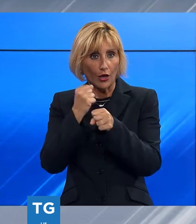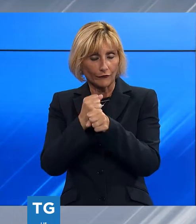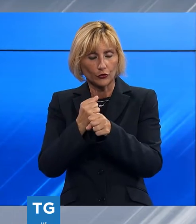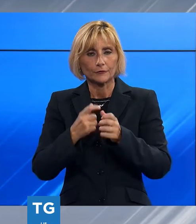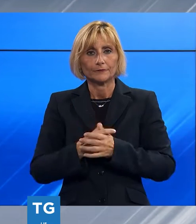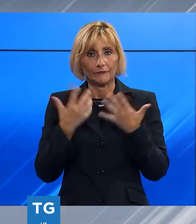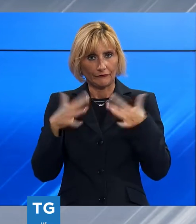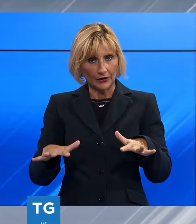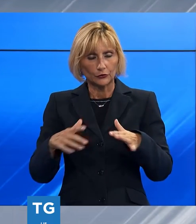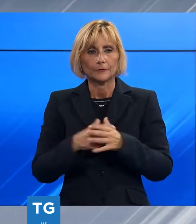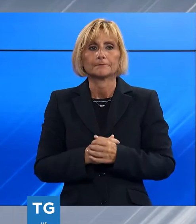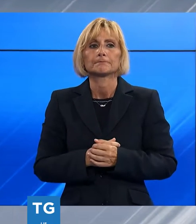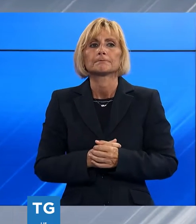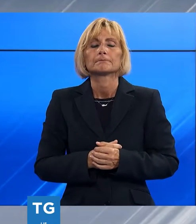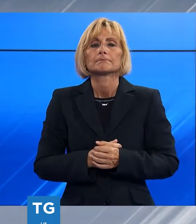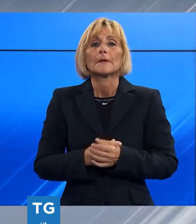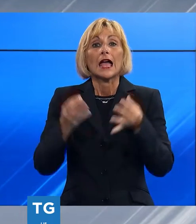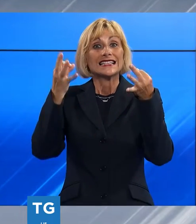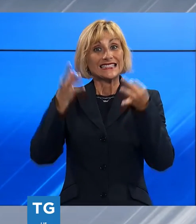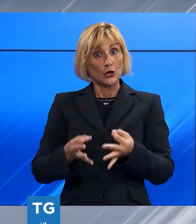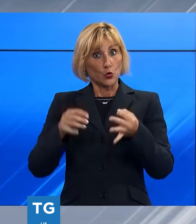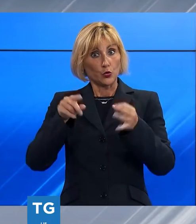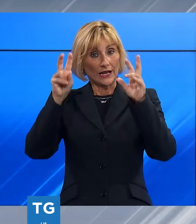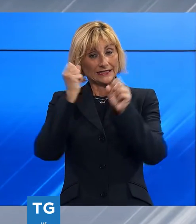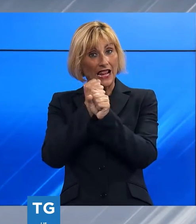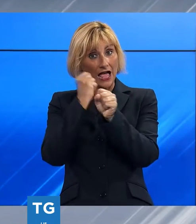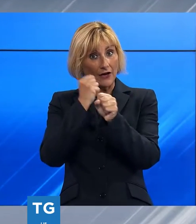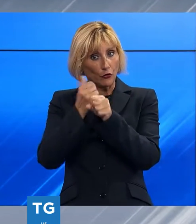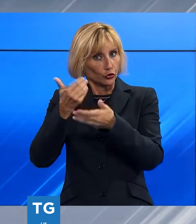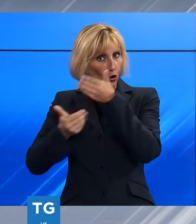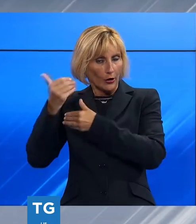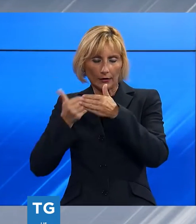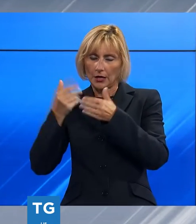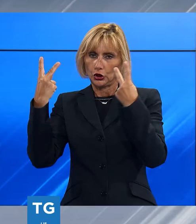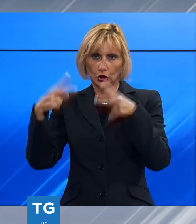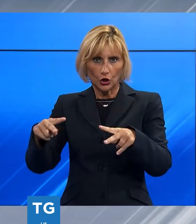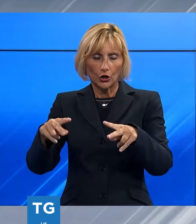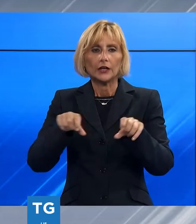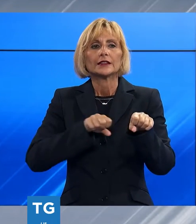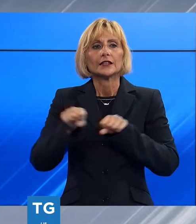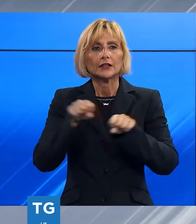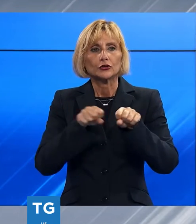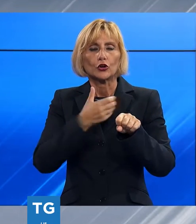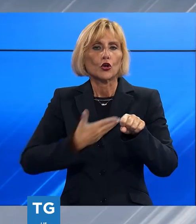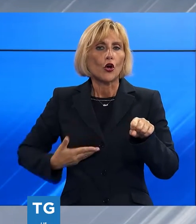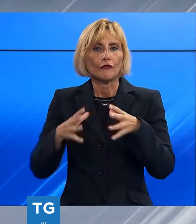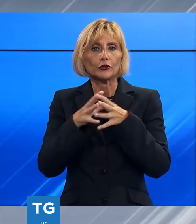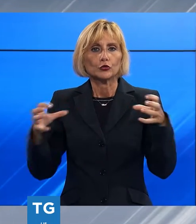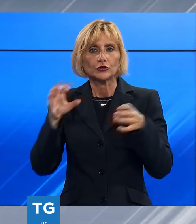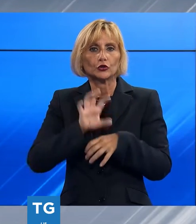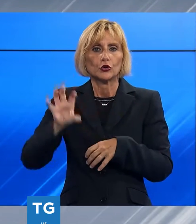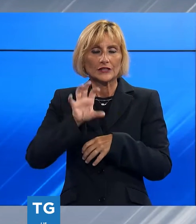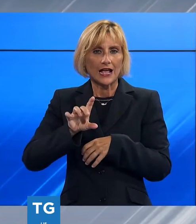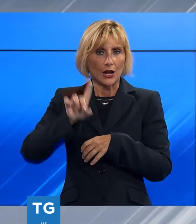Nessun passo indietro sulla sicurezza, neppure di fronte al Cairo Energia. Lo ha garantito il direttore di Confindustria Toscana Nord, Marcello